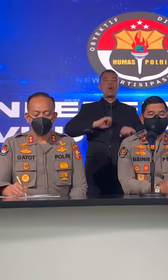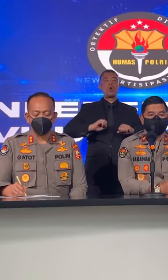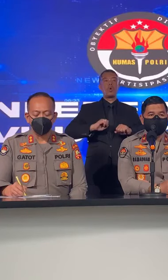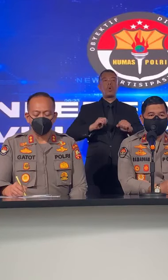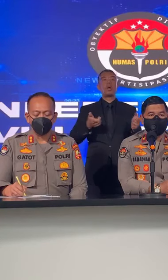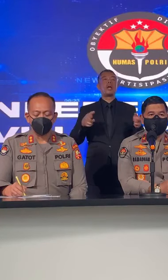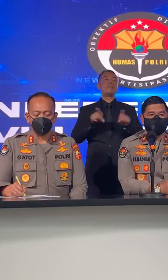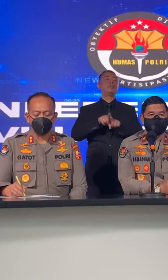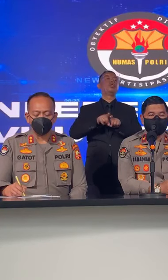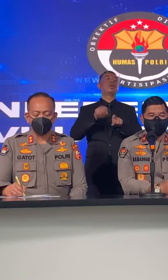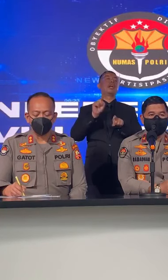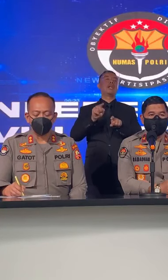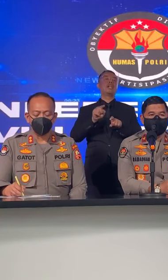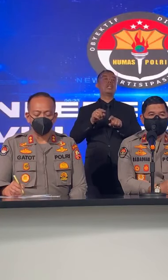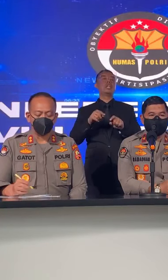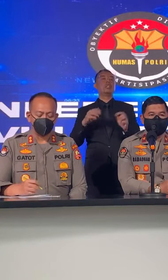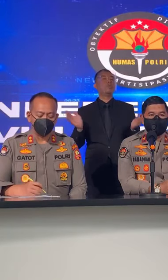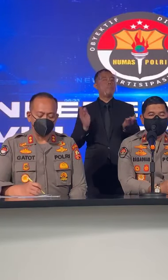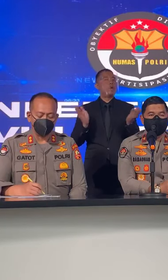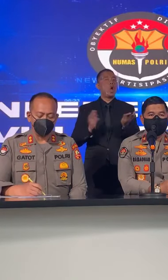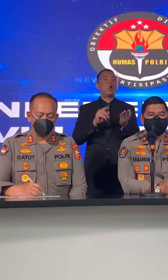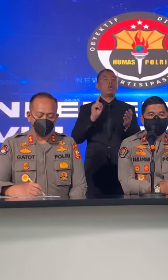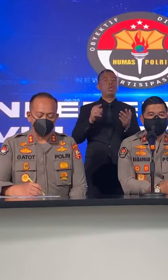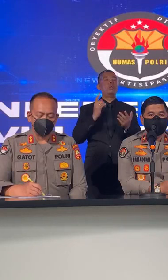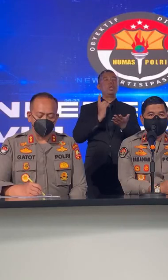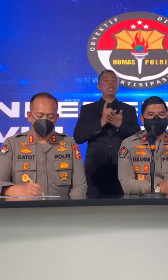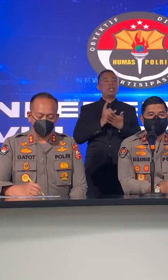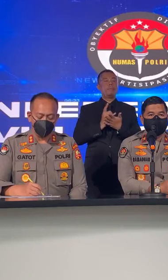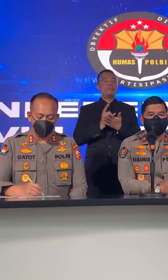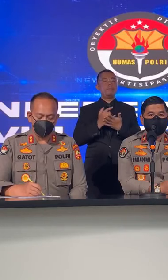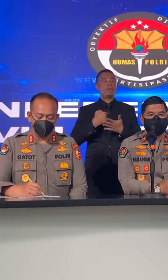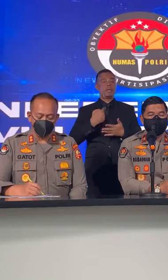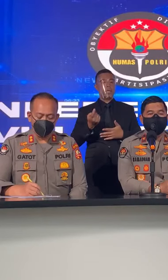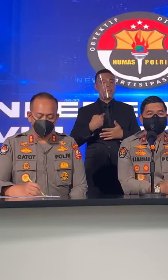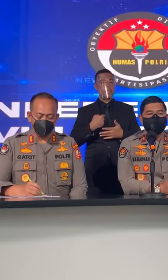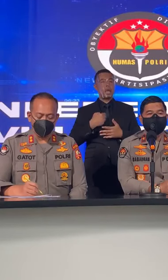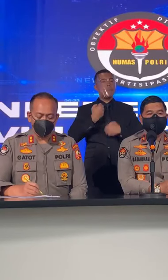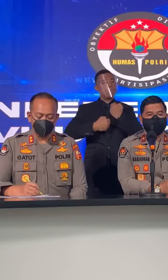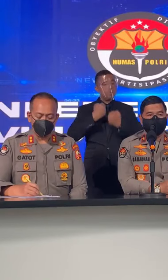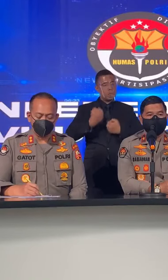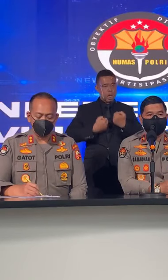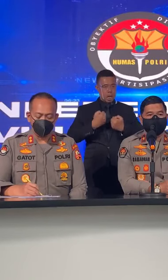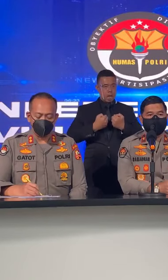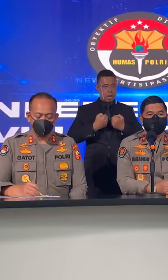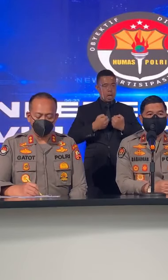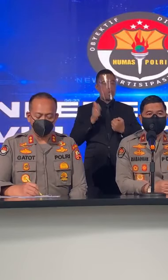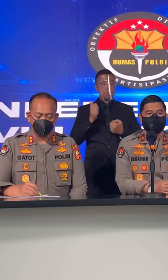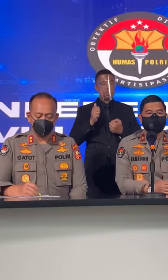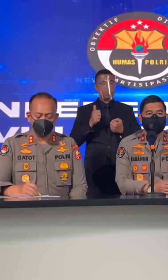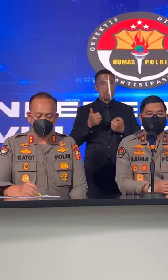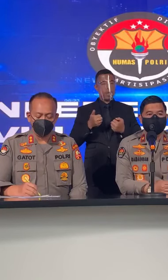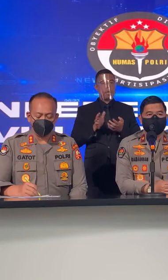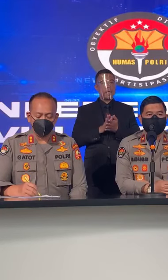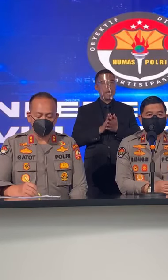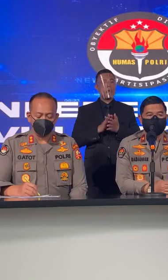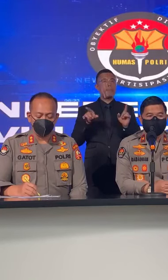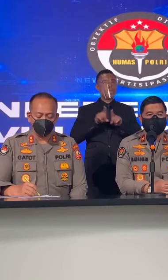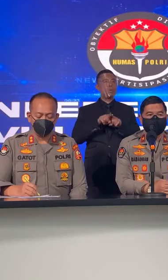Akselerasi Tetap Melakukan Umpaya Agar Akselerasi